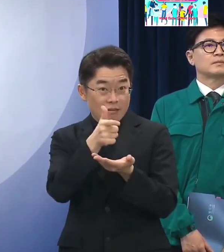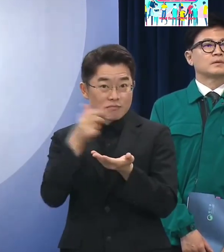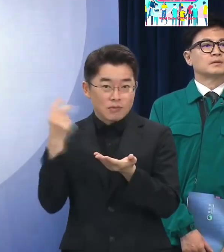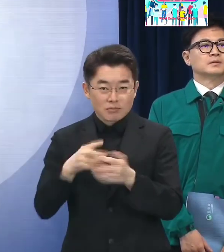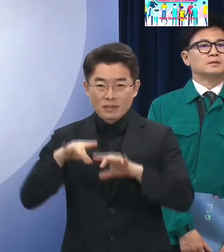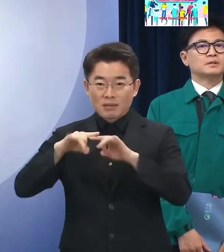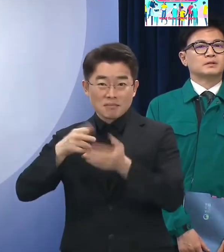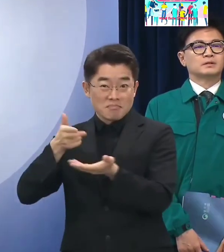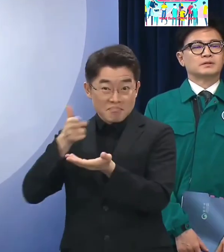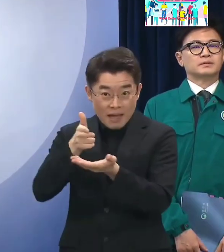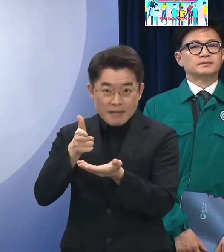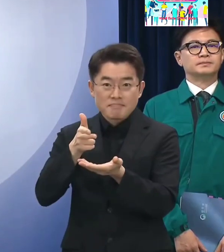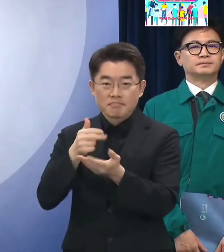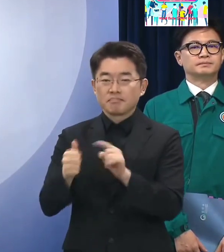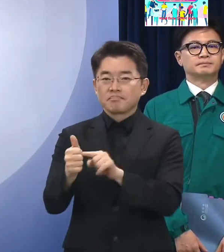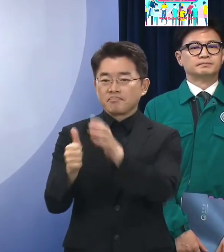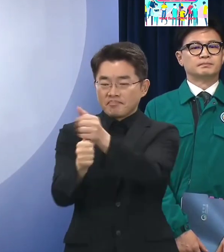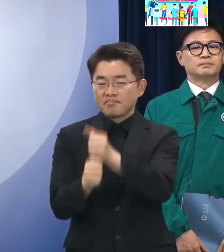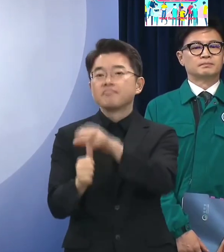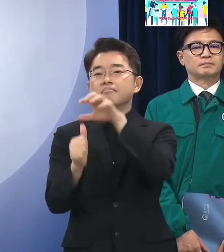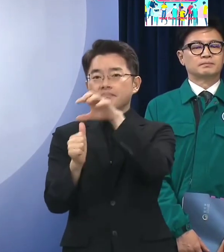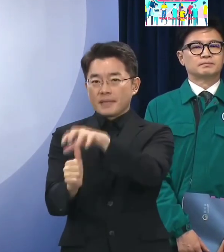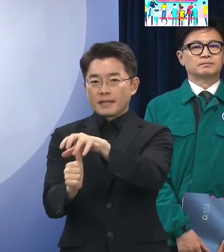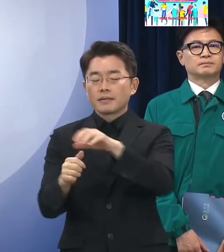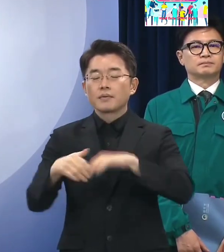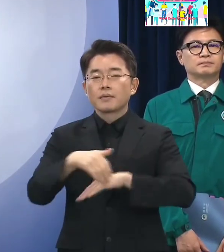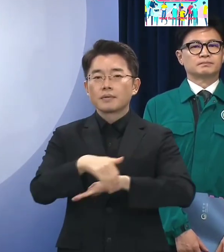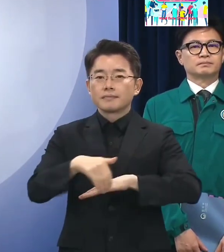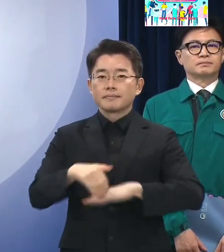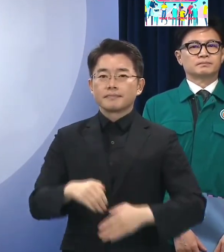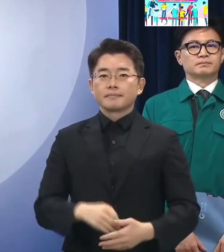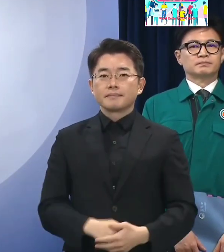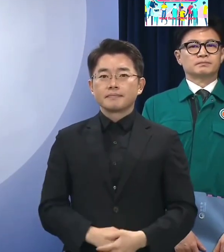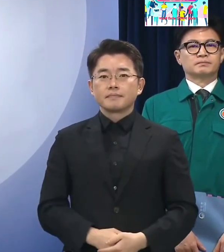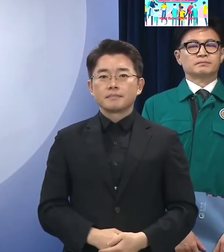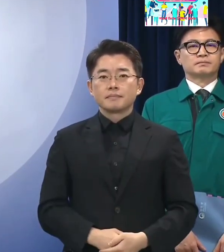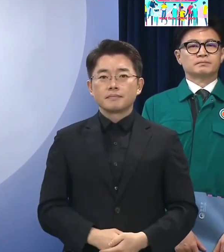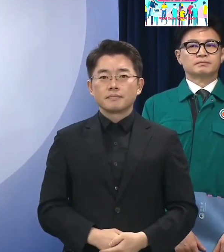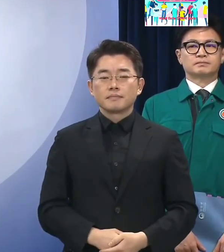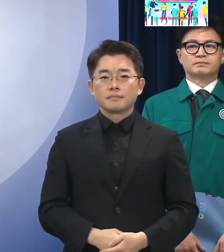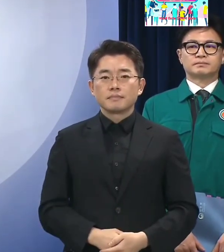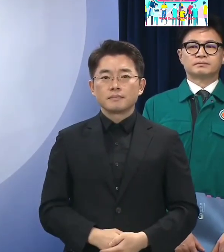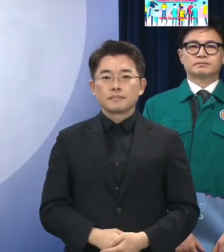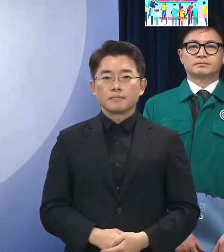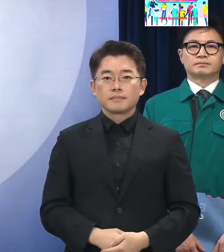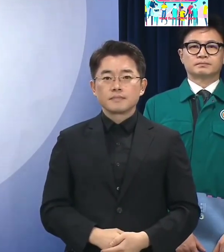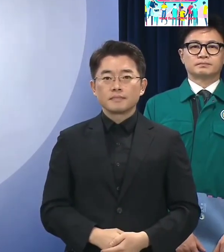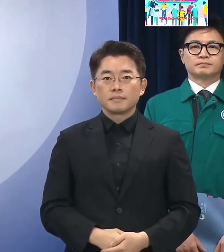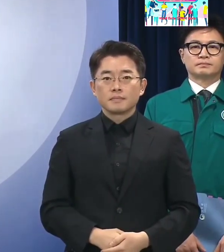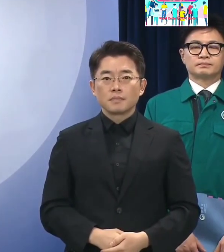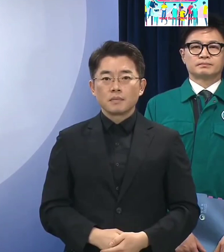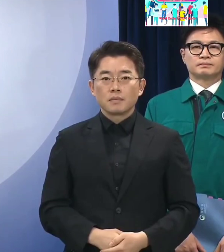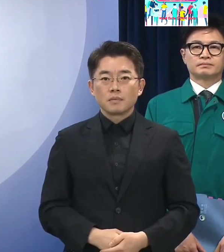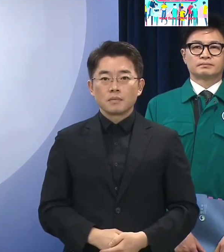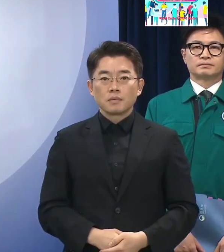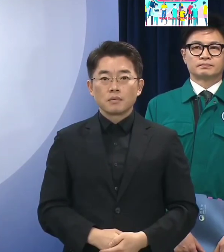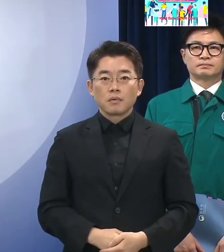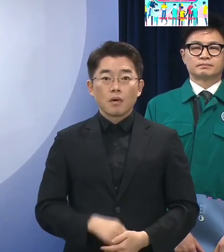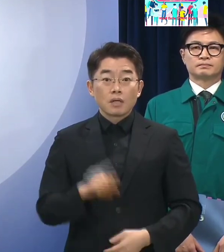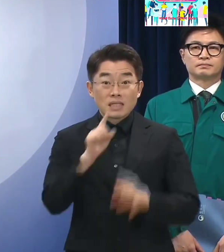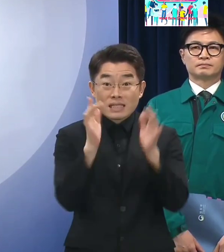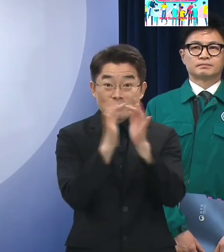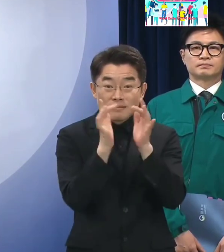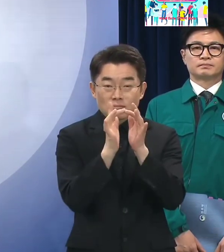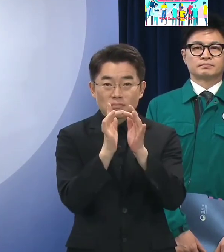물리력으로 과감히 제압할 방침입니다 그러나 지금 이 순간에도 무차별 살인을